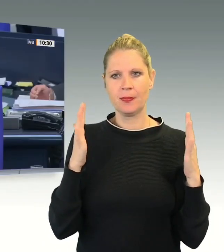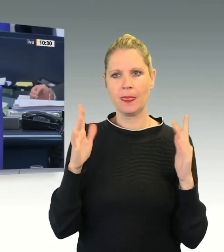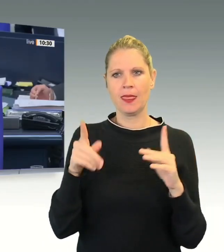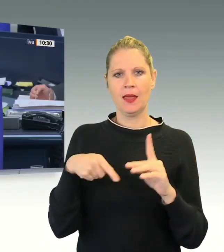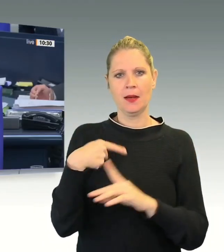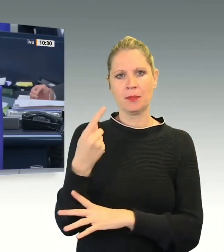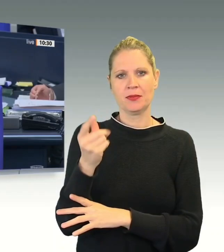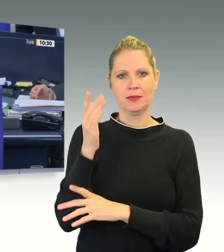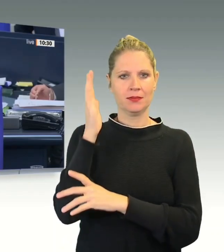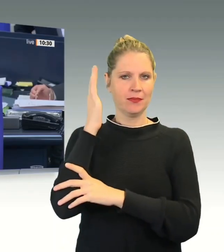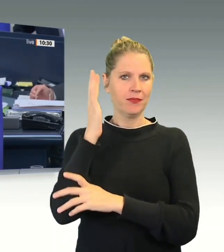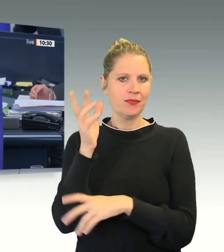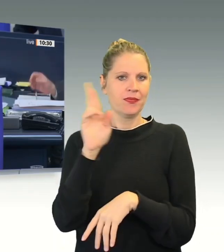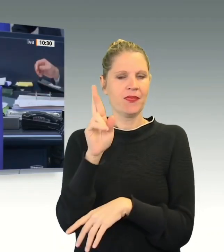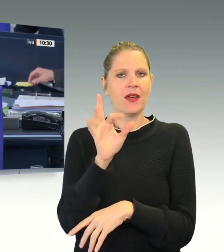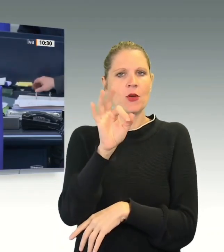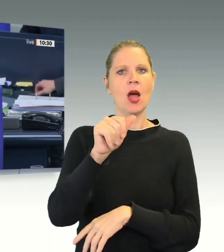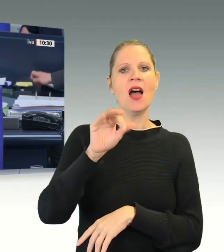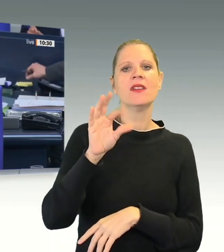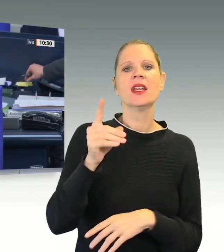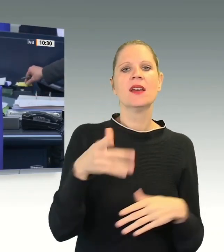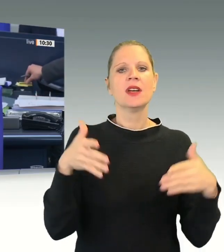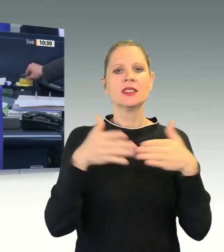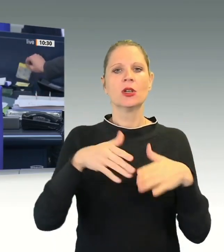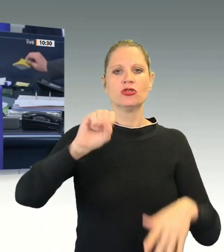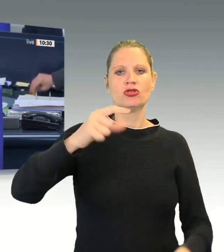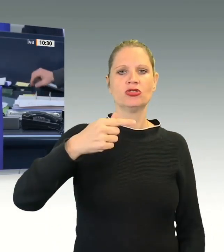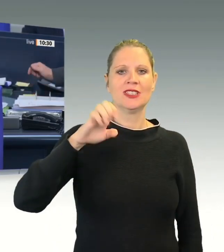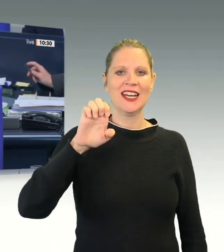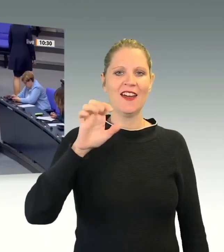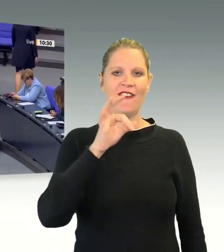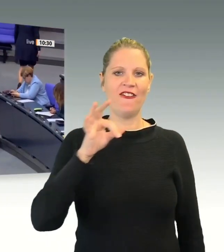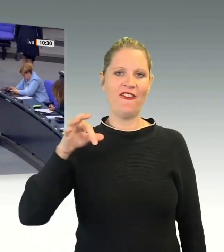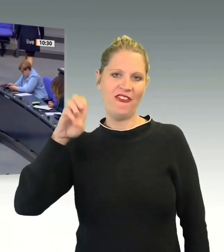Nächster Redner für die AfD-Fraktion, Stefan Janich.